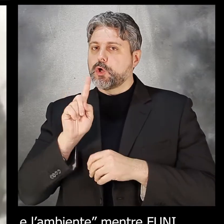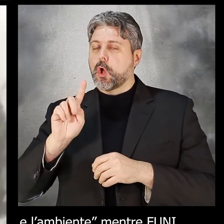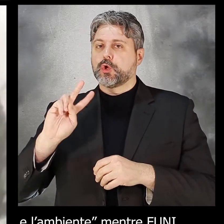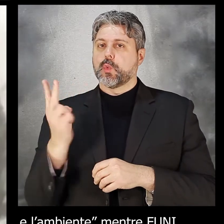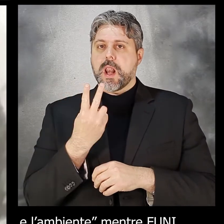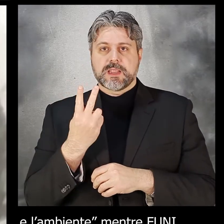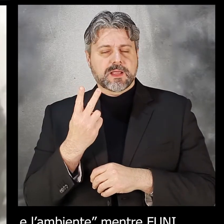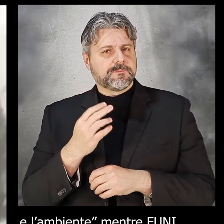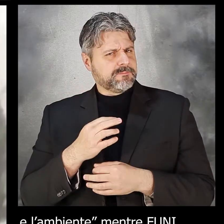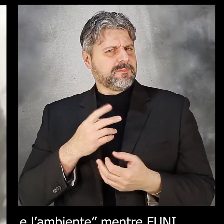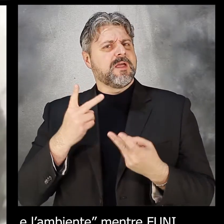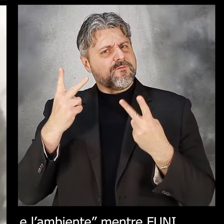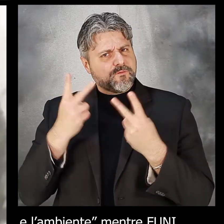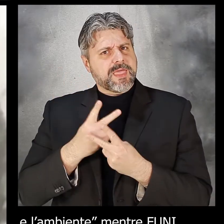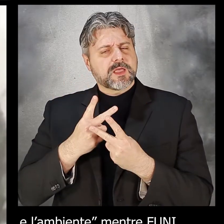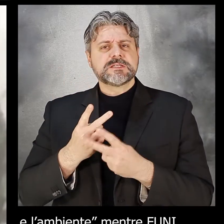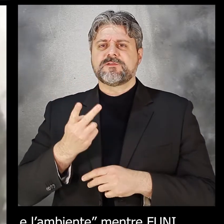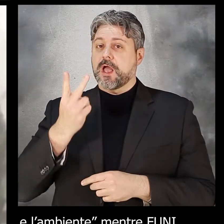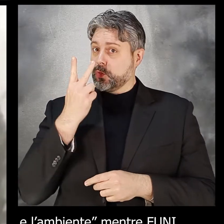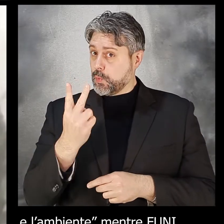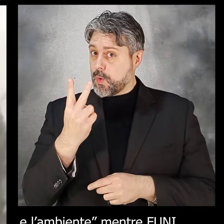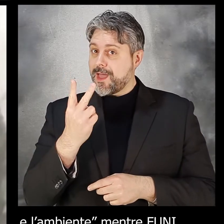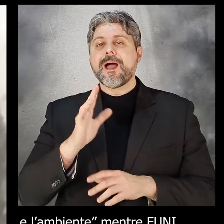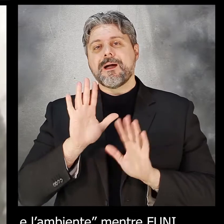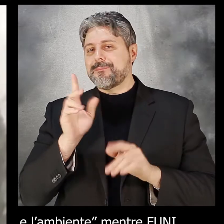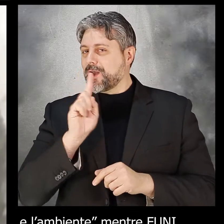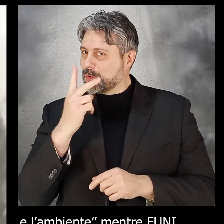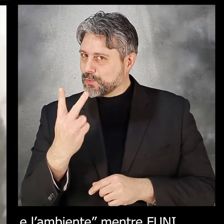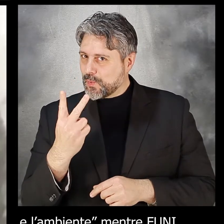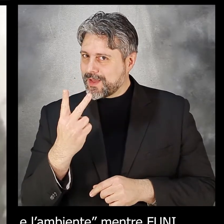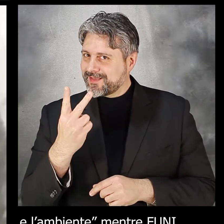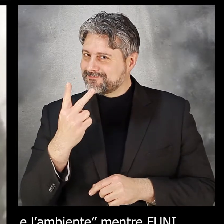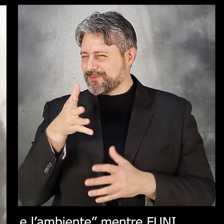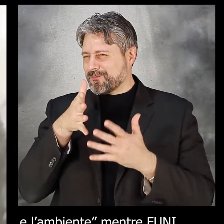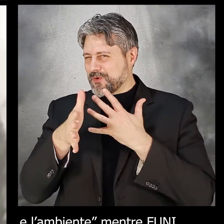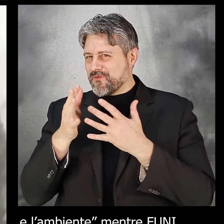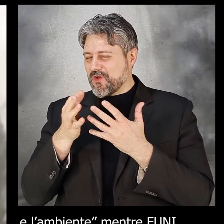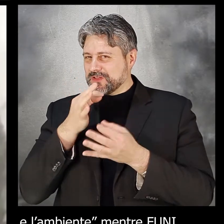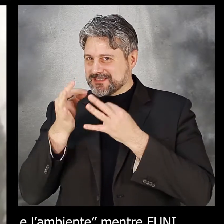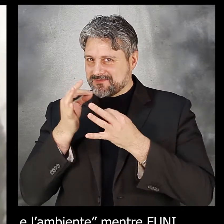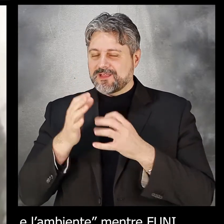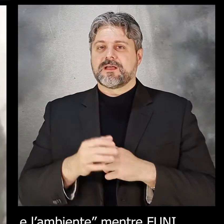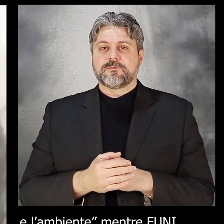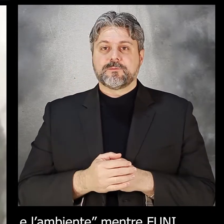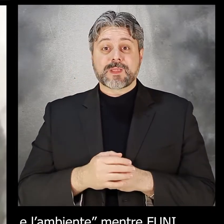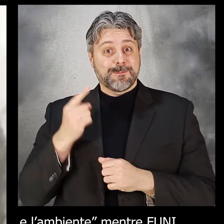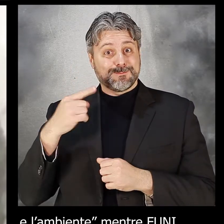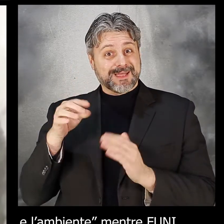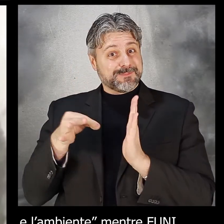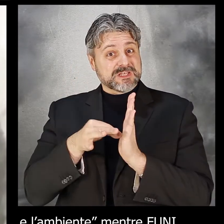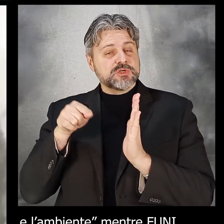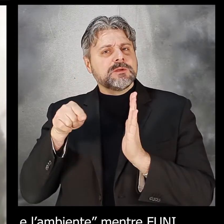non-dualità e significa letteralmente due, ma non due. Questo principio